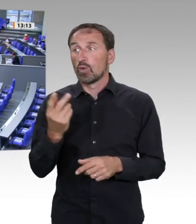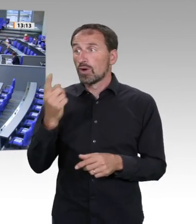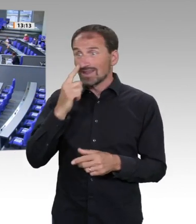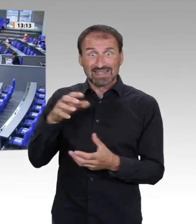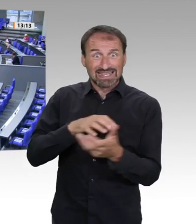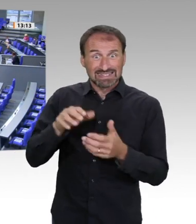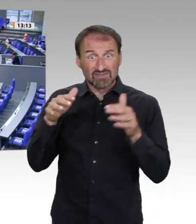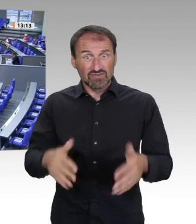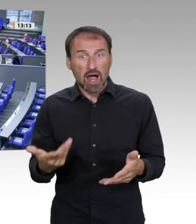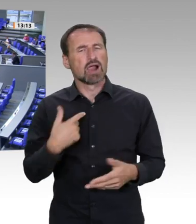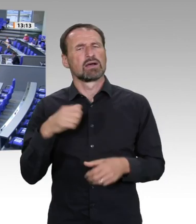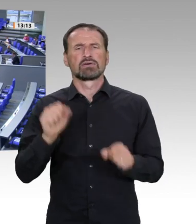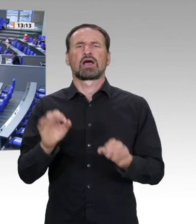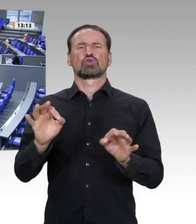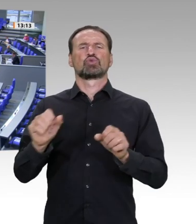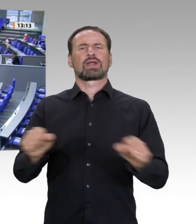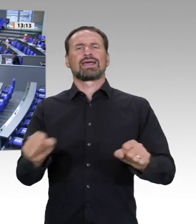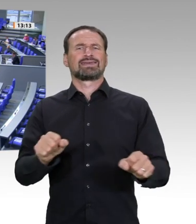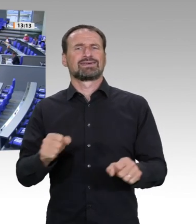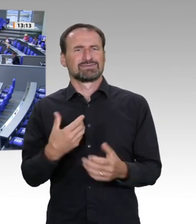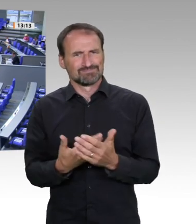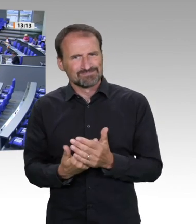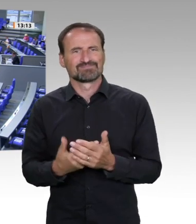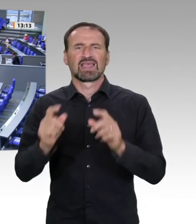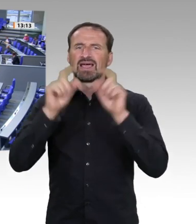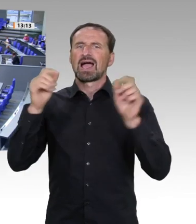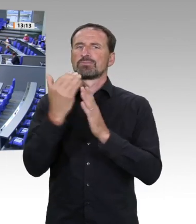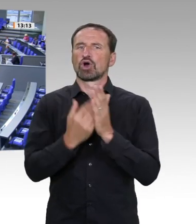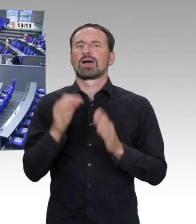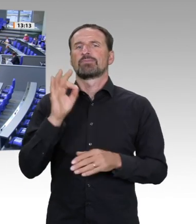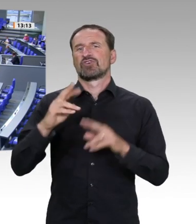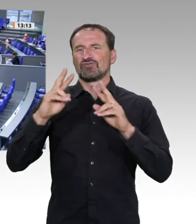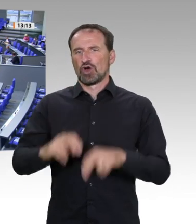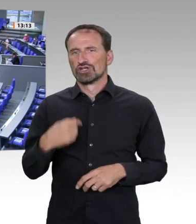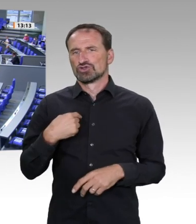Ich erteile das Wort der nächsten Rednerin, der Kollegin Johanna Kotar für die AfD-Fraktion.